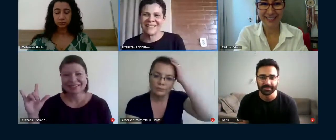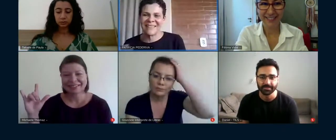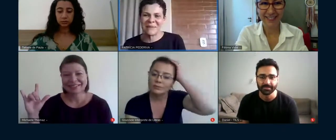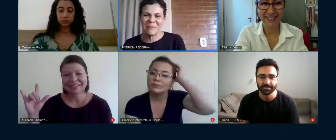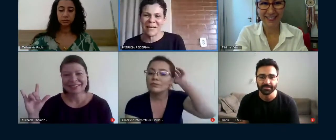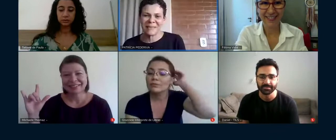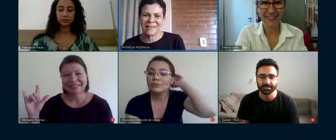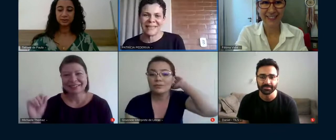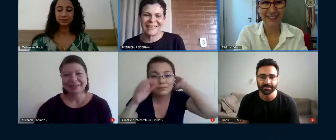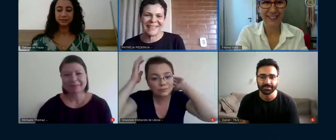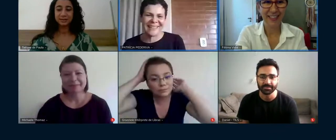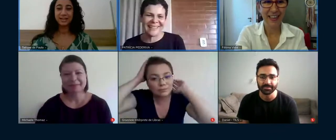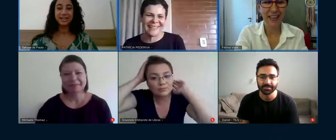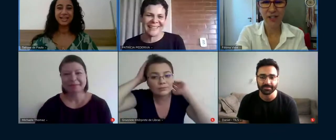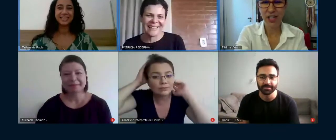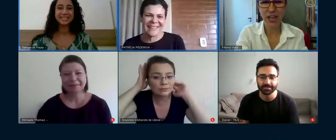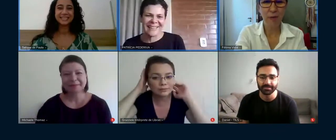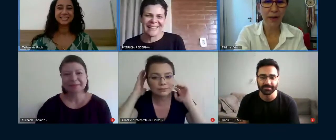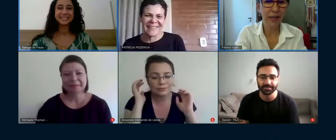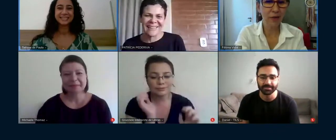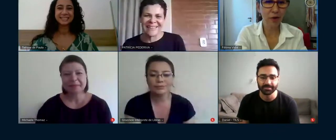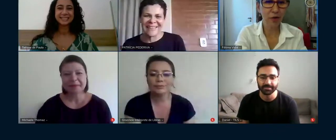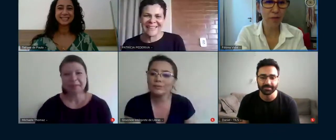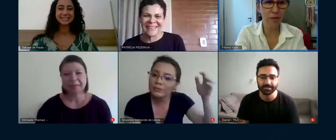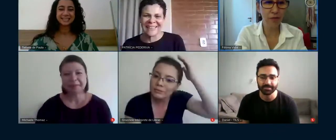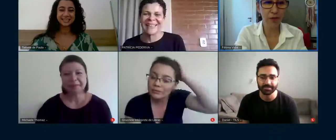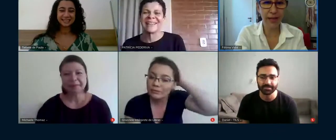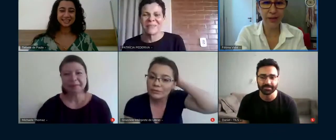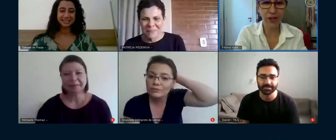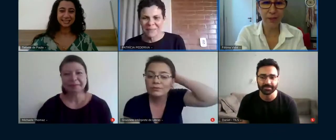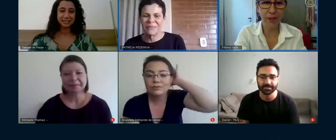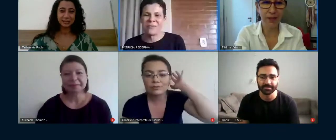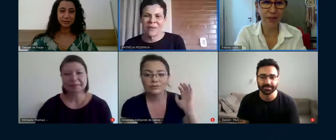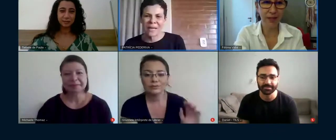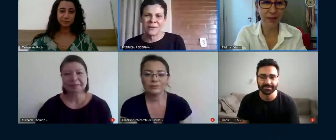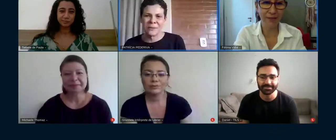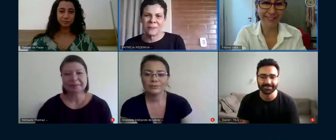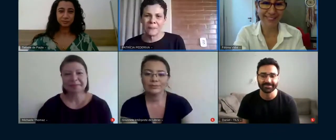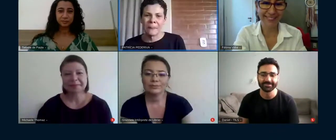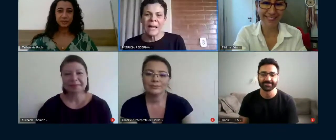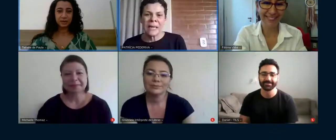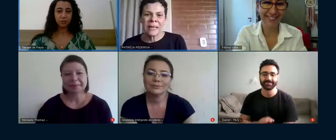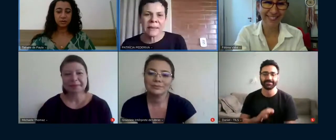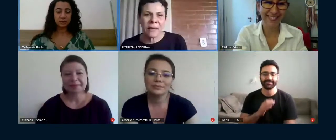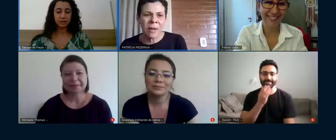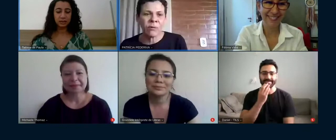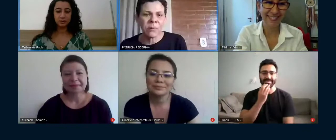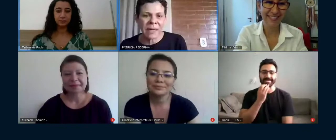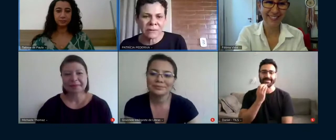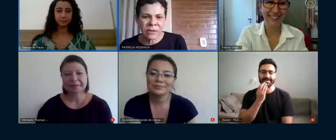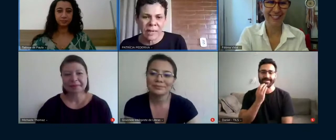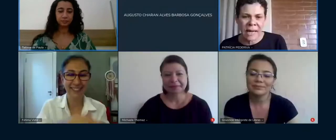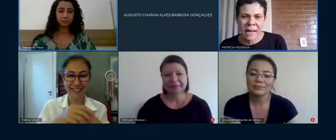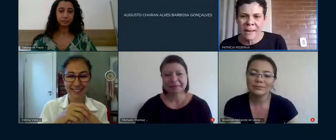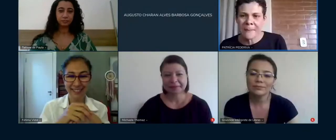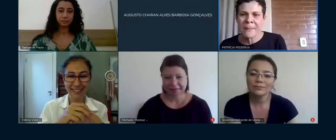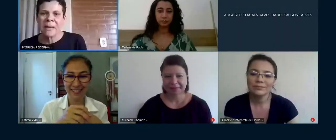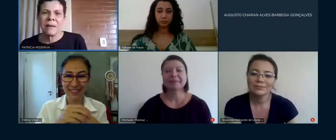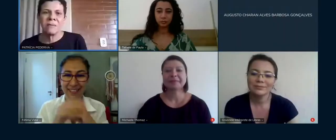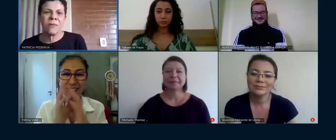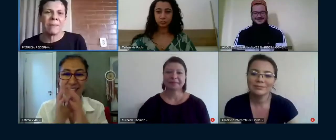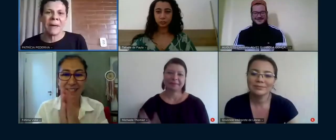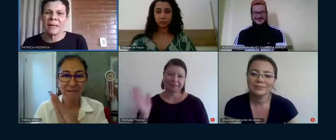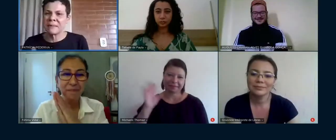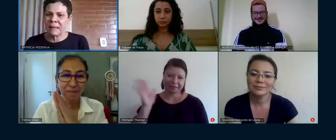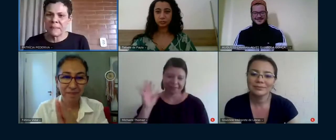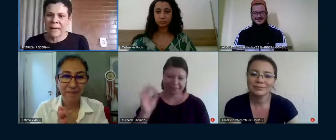ok ela está tirando em partes aqui eu tirei uma aqui com todo mundo Tati te mando perfeito então eu vou me retirar